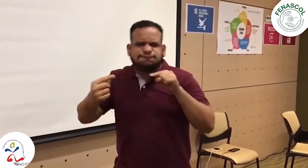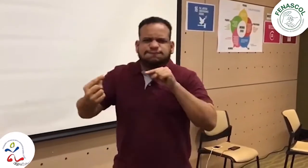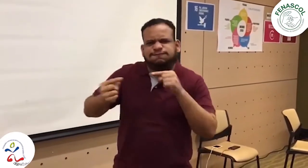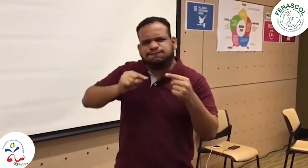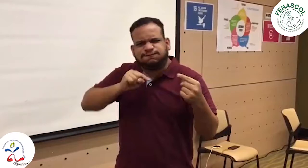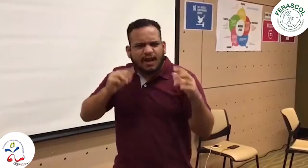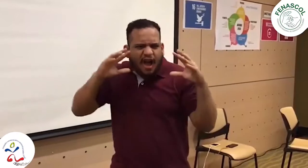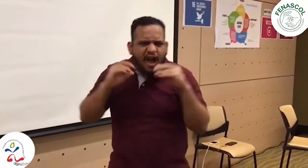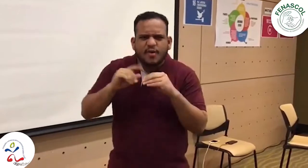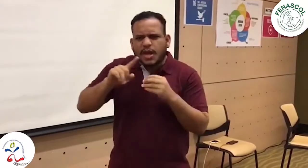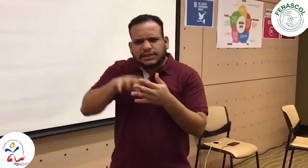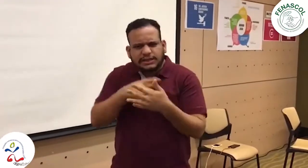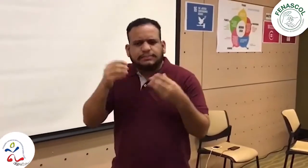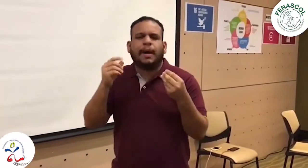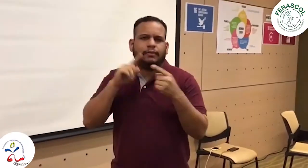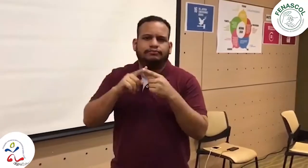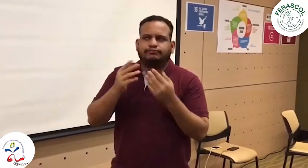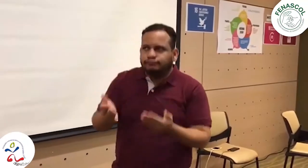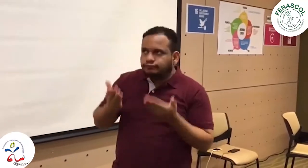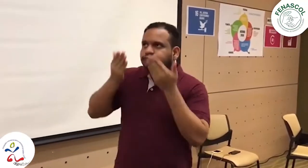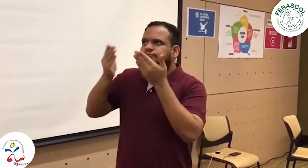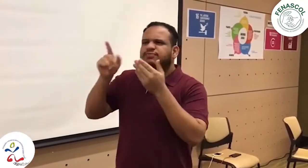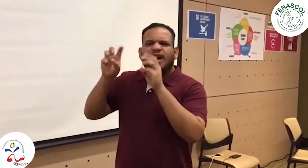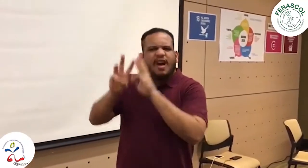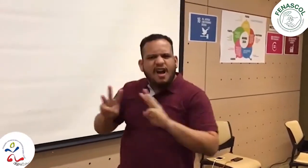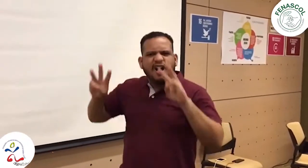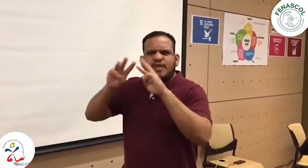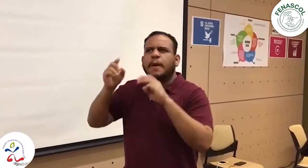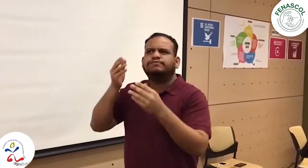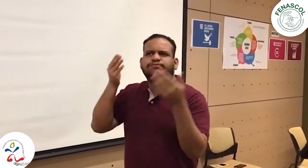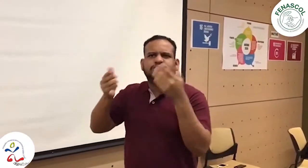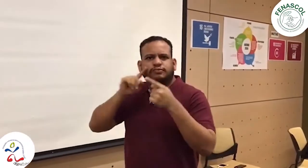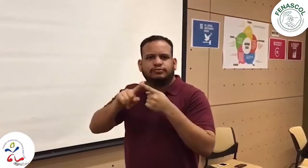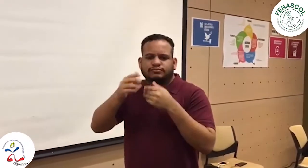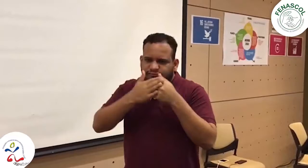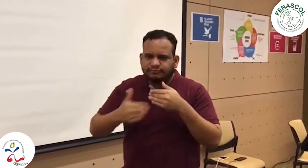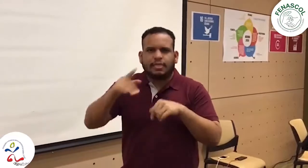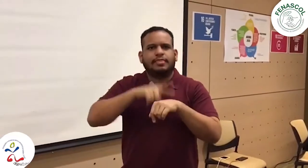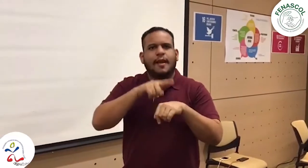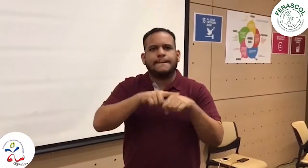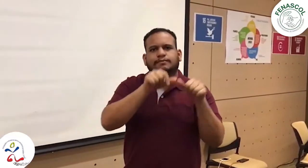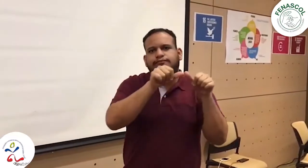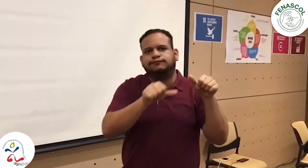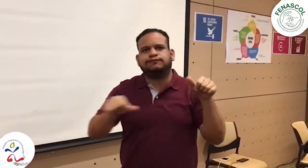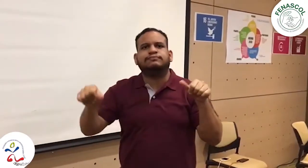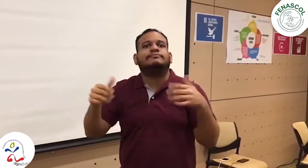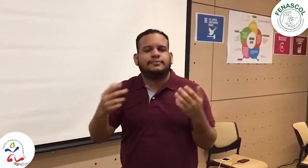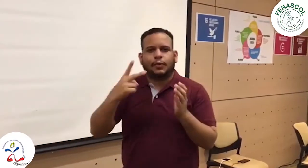días debatiendo, llegando a acuerdos, con el fin de presentar este informe también desde la ONU y poder que